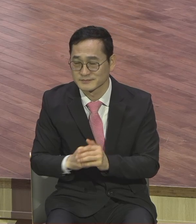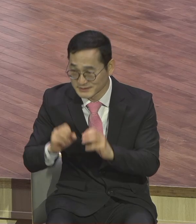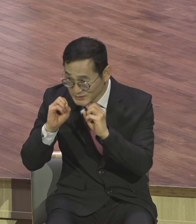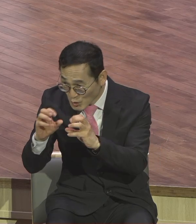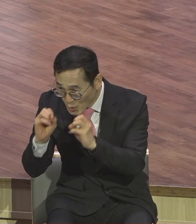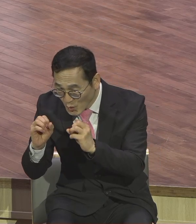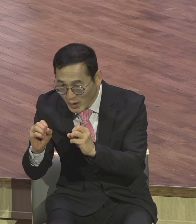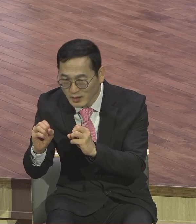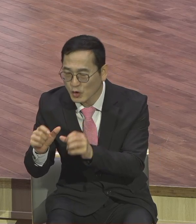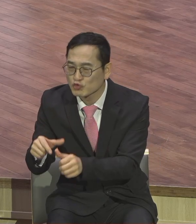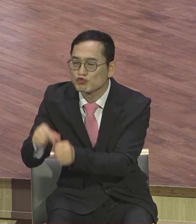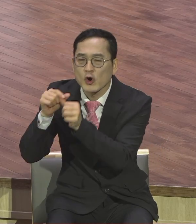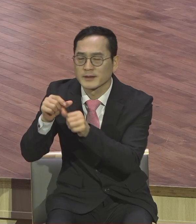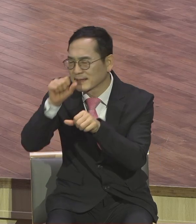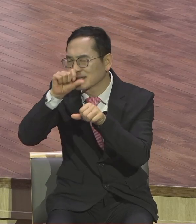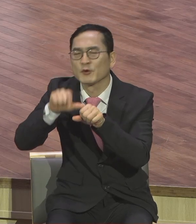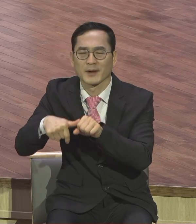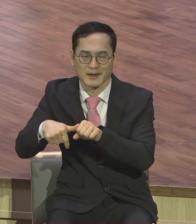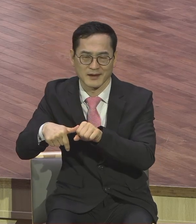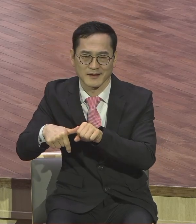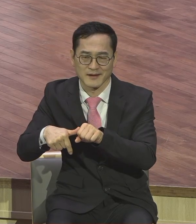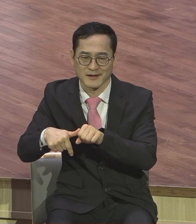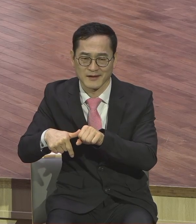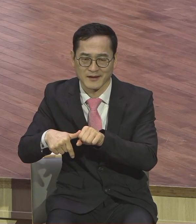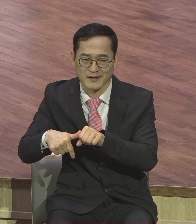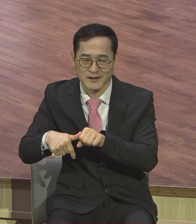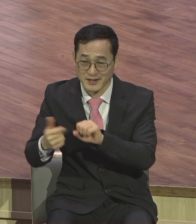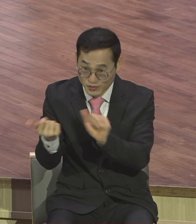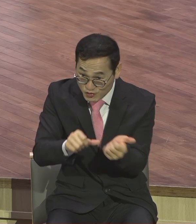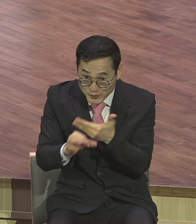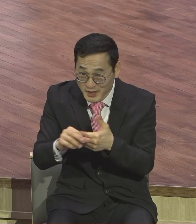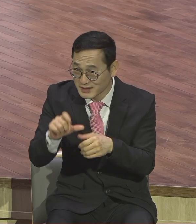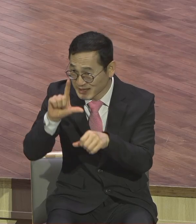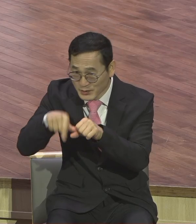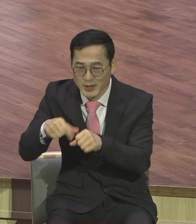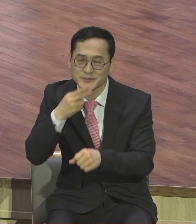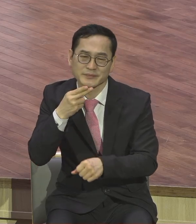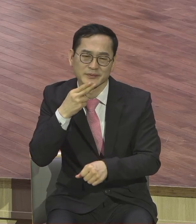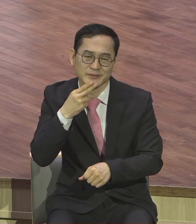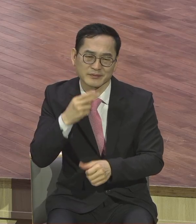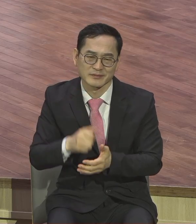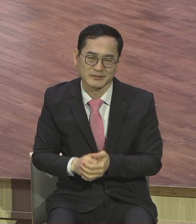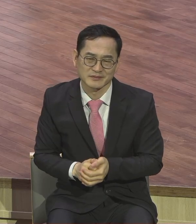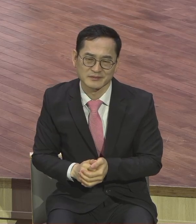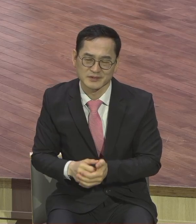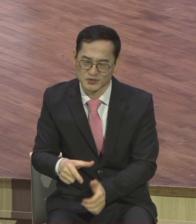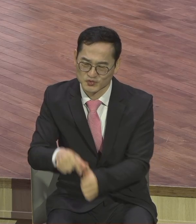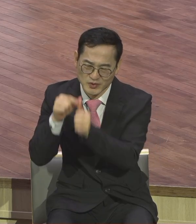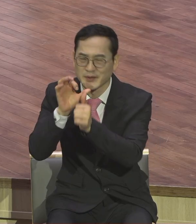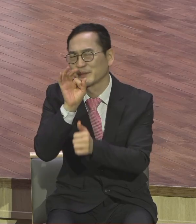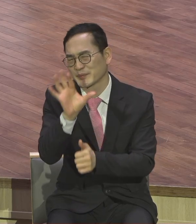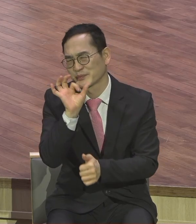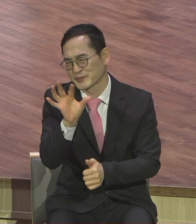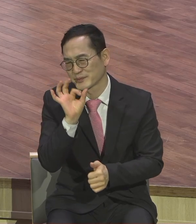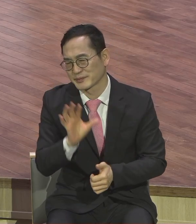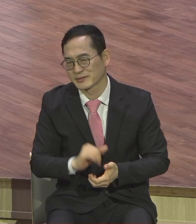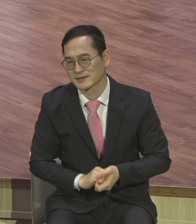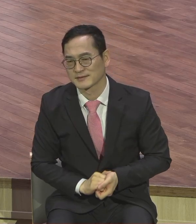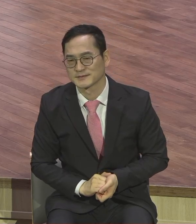그래서 시급하단 말이에요 살아있을 동안에 구원이 있단 말이에요 그 다음에는 없단 말이에요 구원이 없단 말이에요 누가 보면 16장 19절 30절에 말씀하겠어요